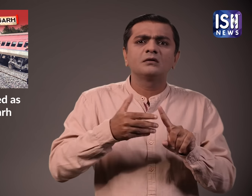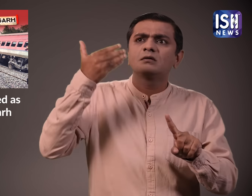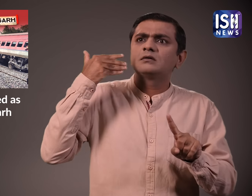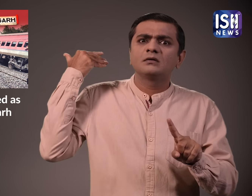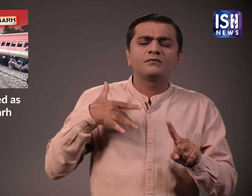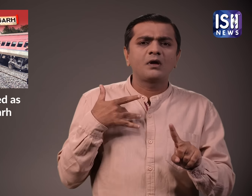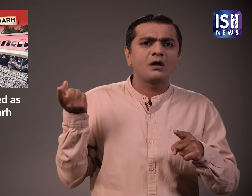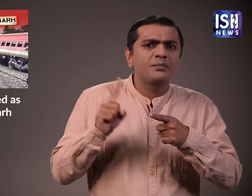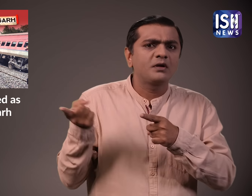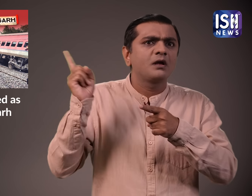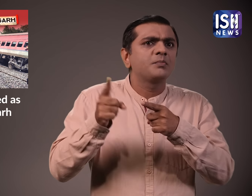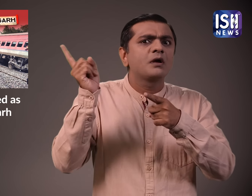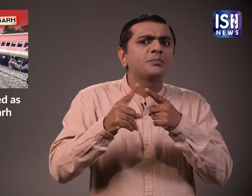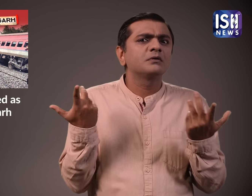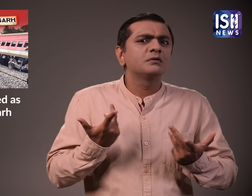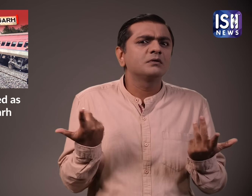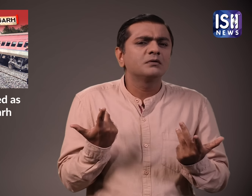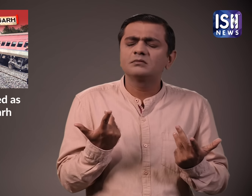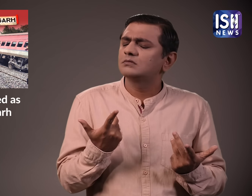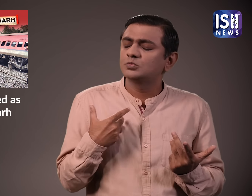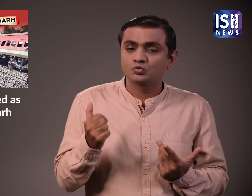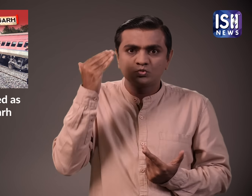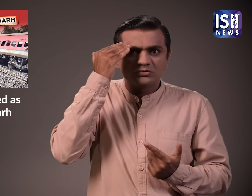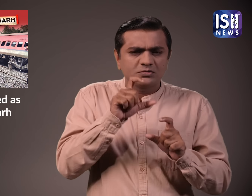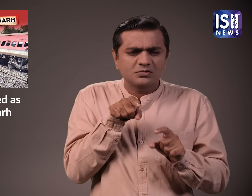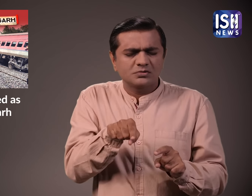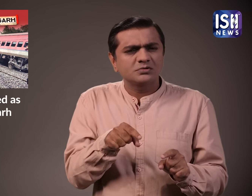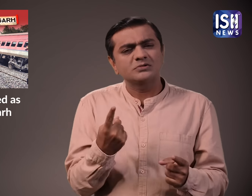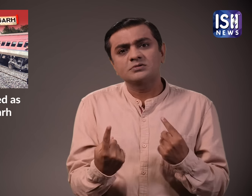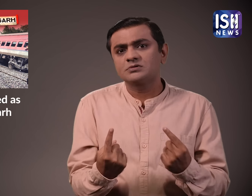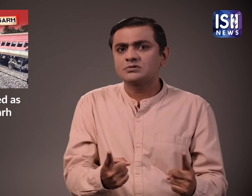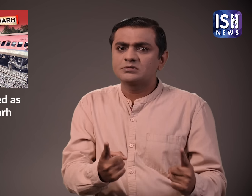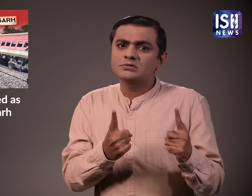इसी कई घटनाएं पहले भी हो चुकी है इसलिए कड़ी जांच कराई जाएगी